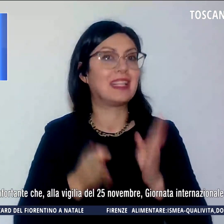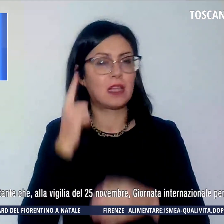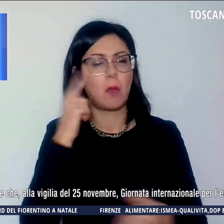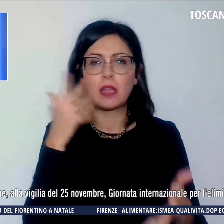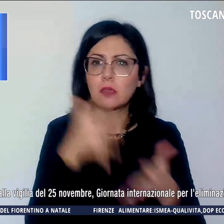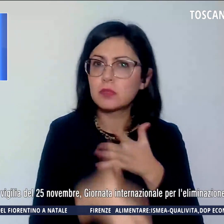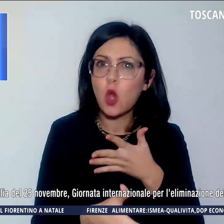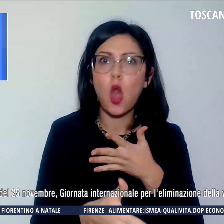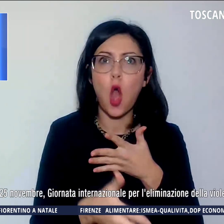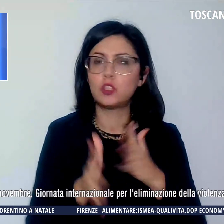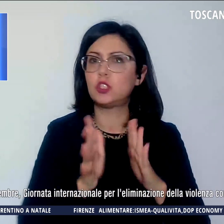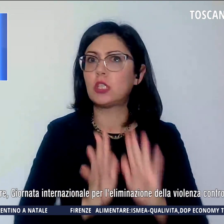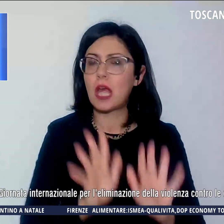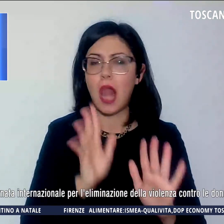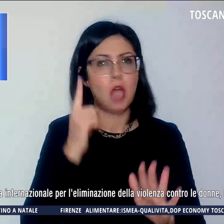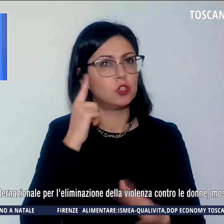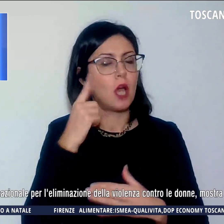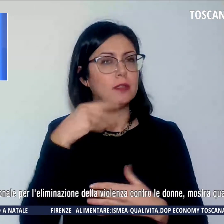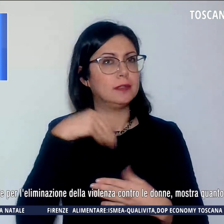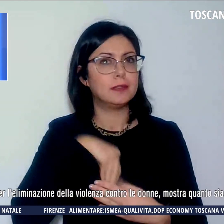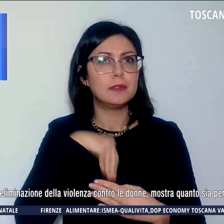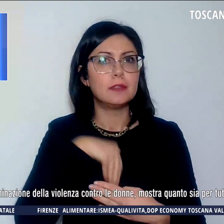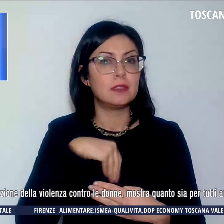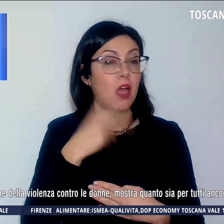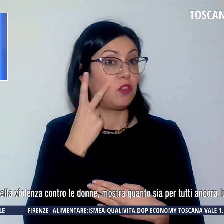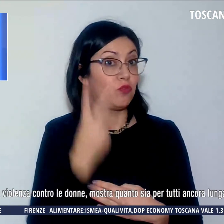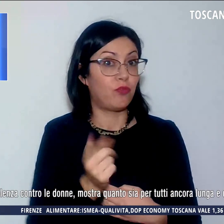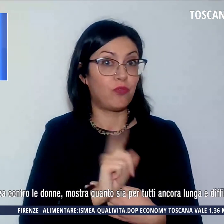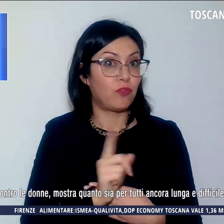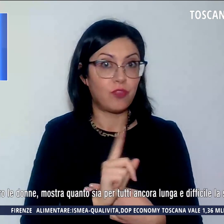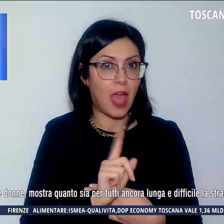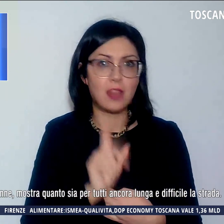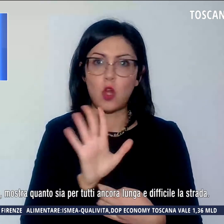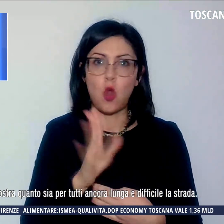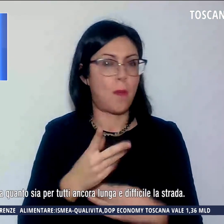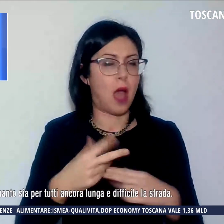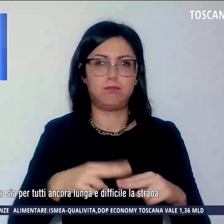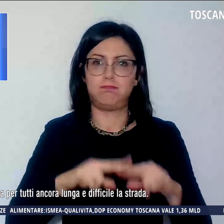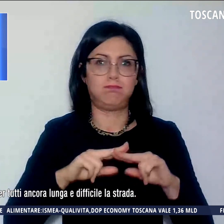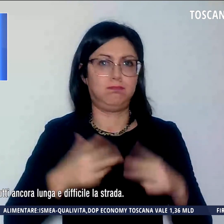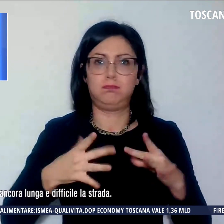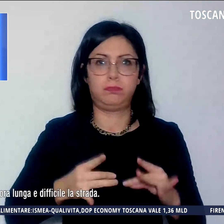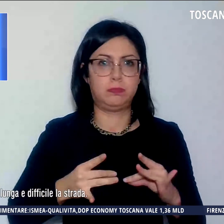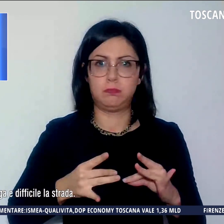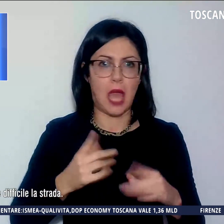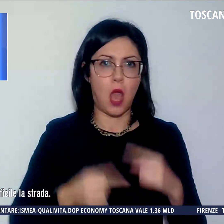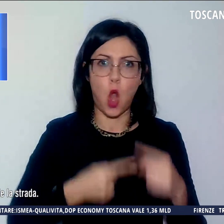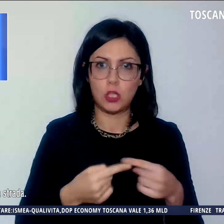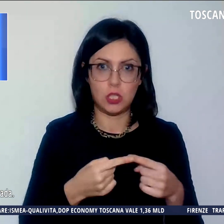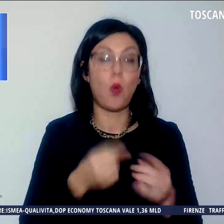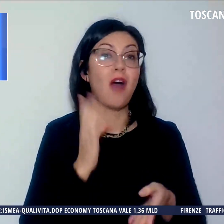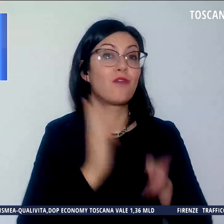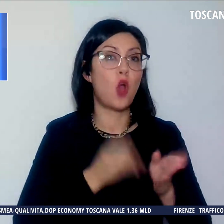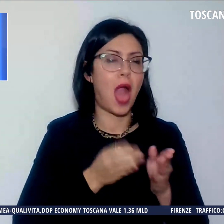che lasciano segni che se anche non si vedono diventano indelebili. La violenza ha tante facce e le